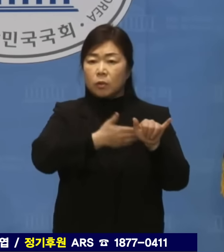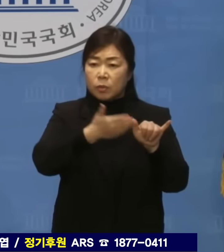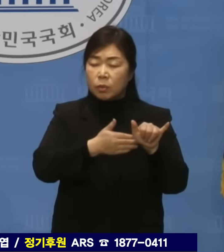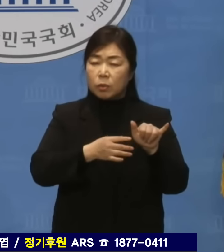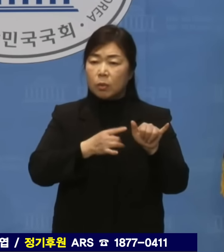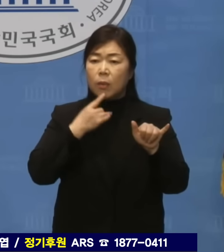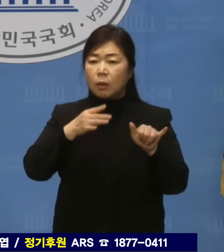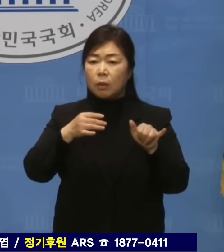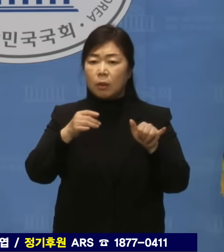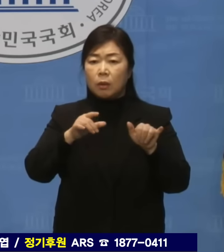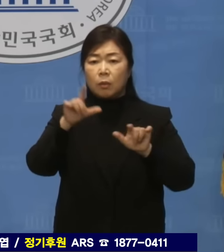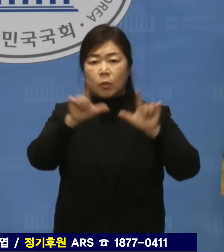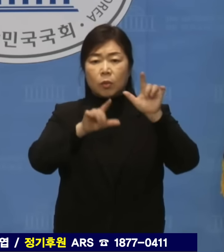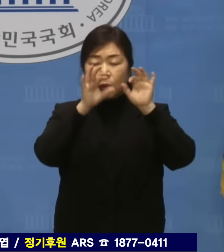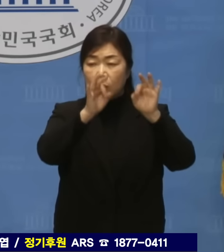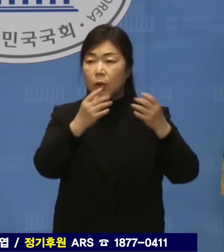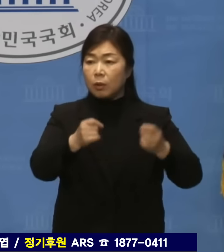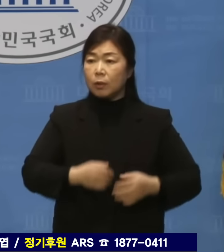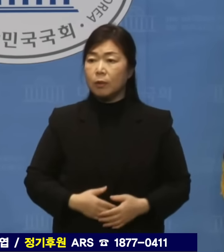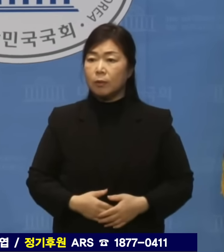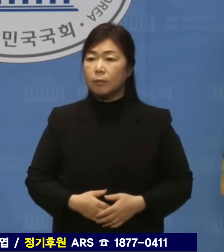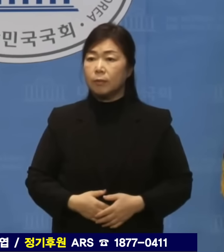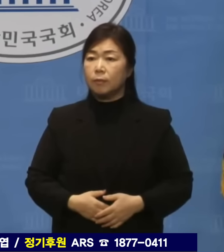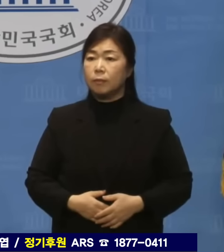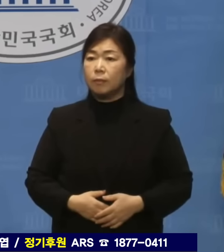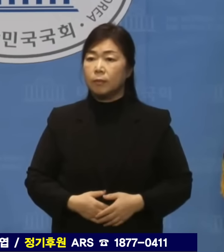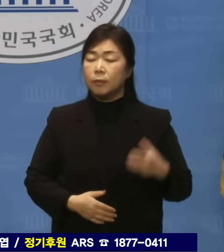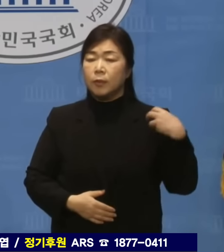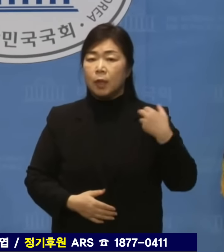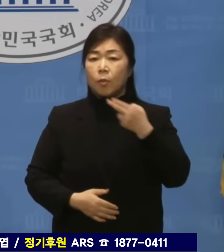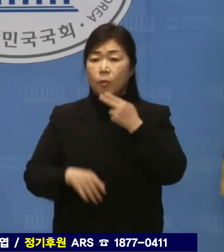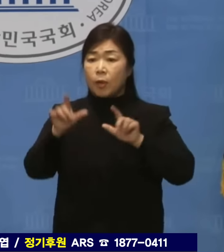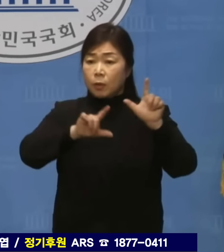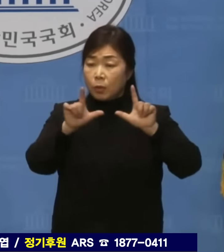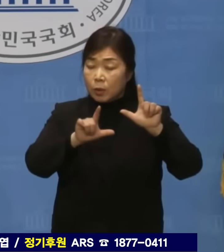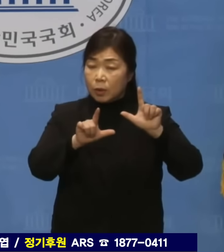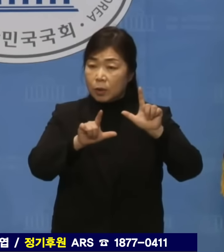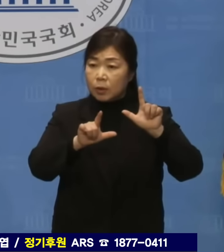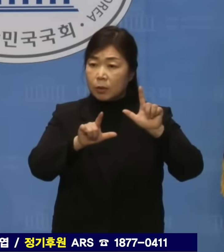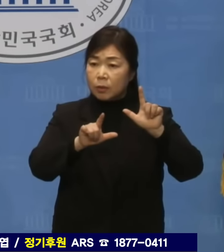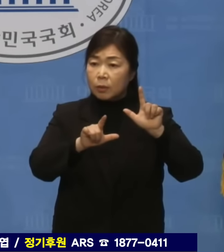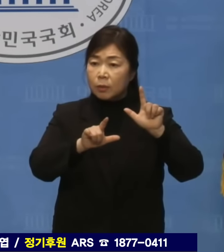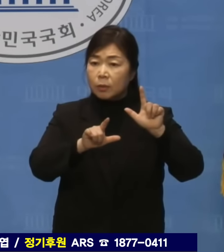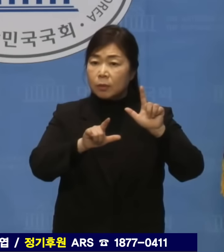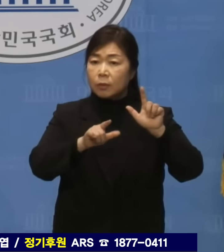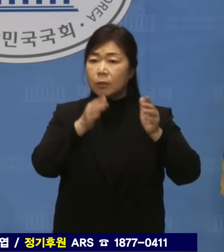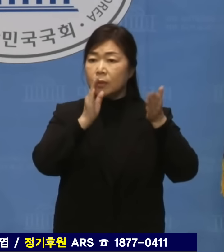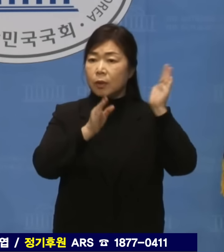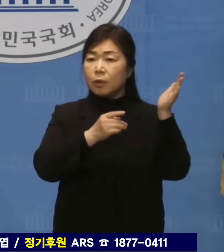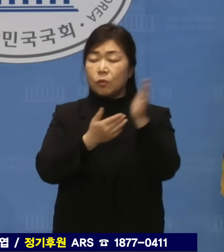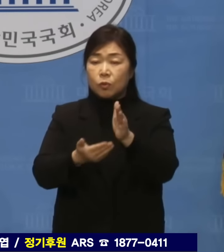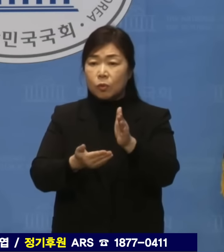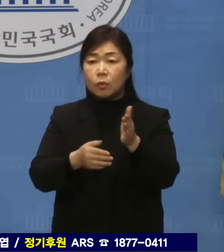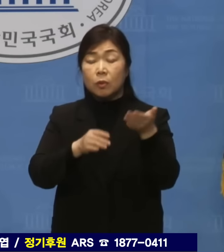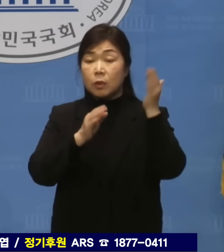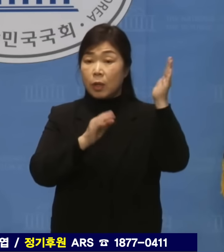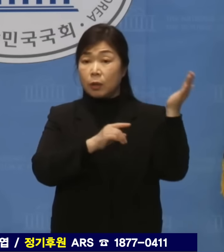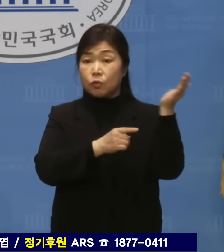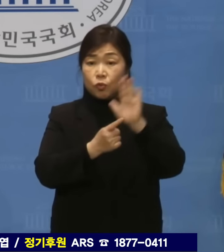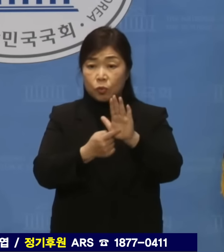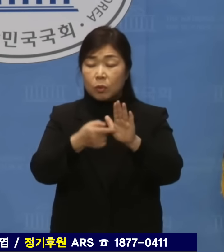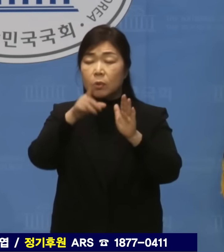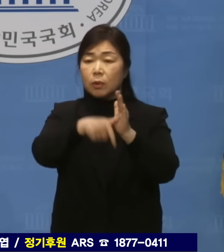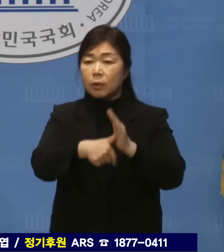유튜버 같은 무책임한 은행이 한동훈 위원장이 말한 국민 눈높이입니까? 극우 유튜버에